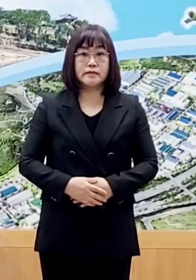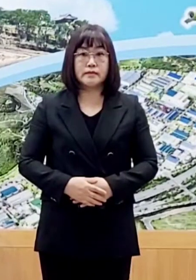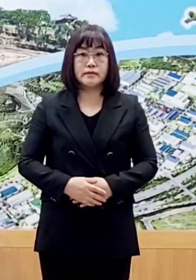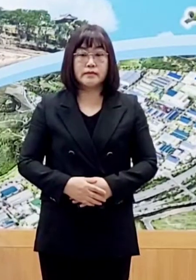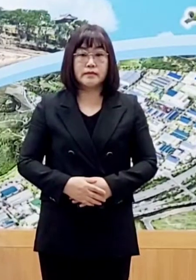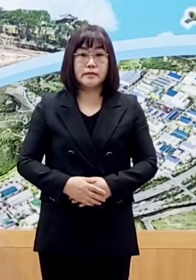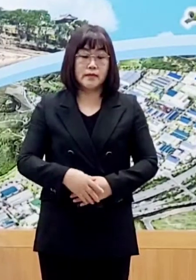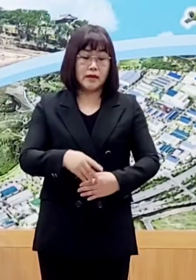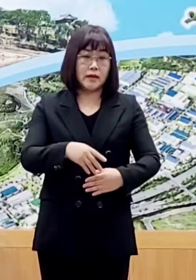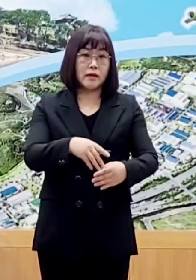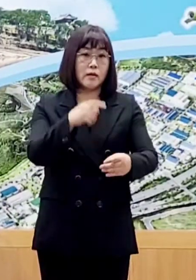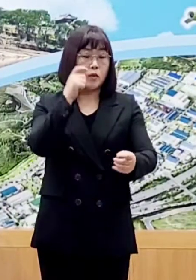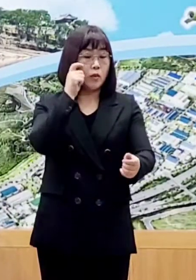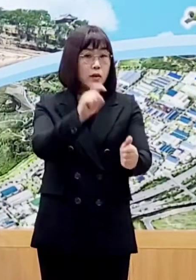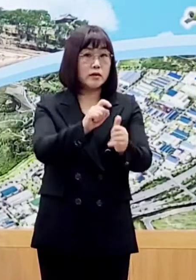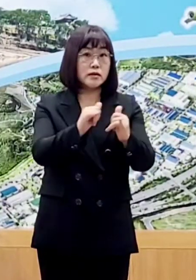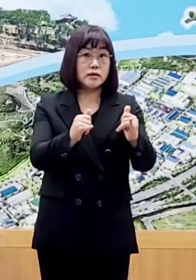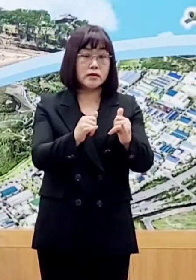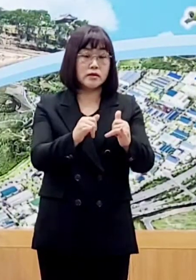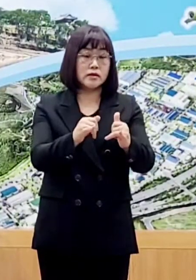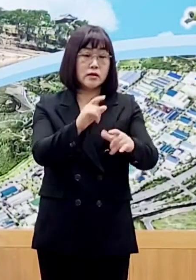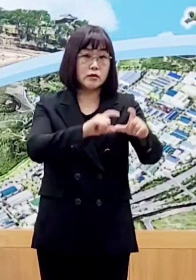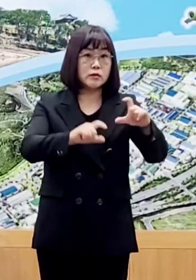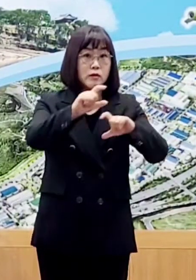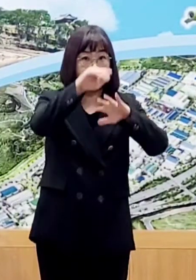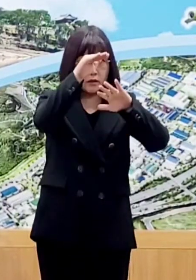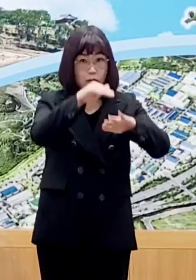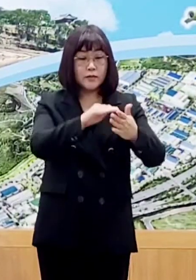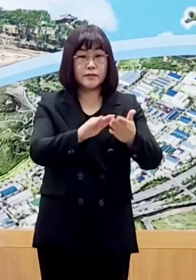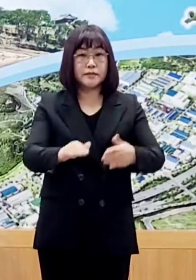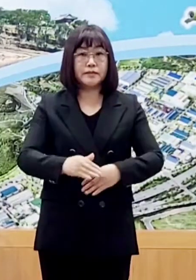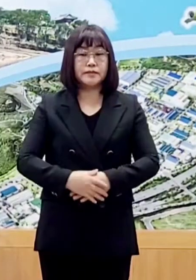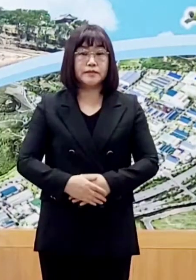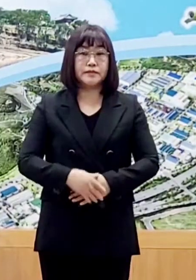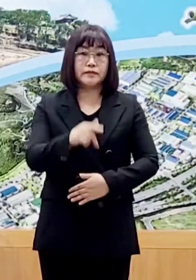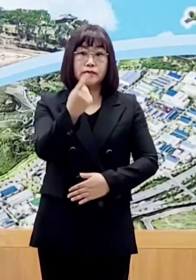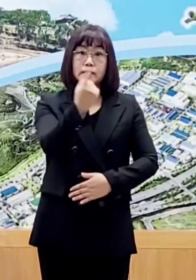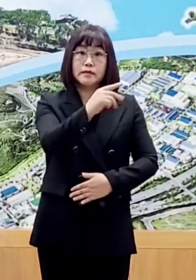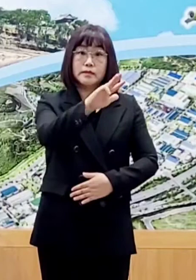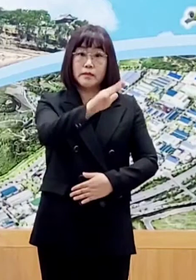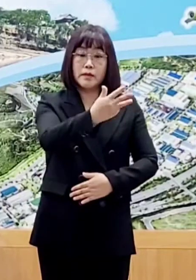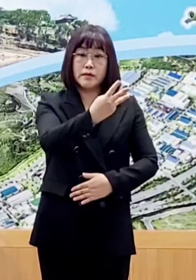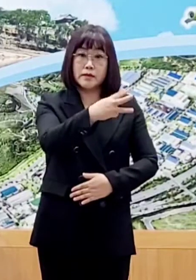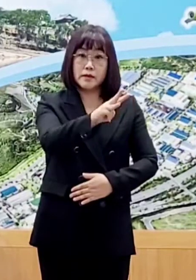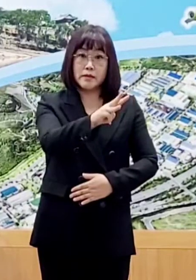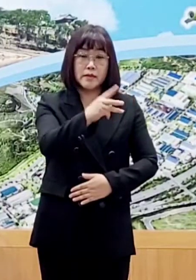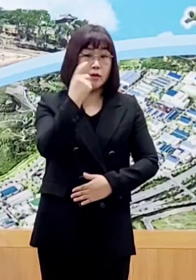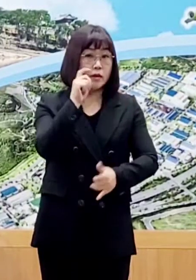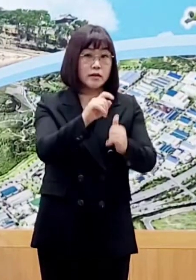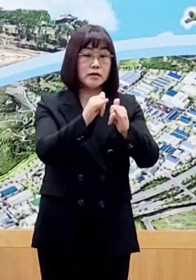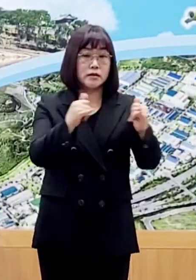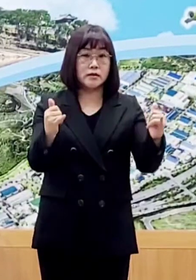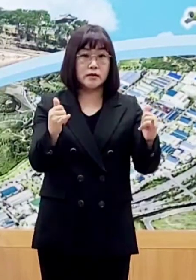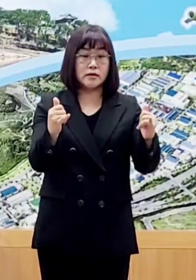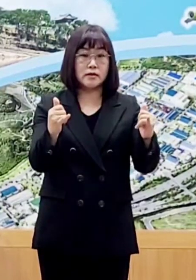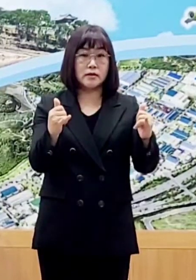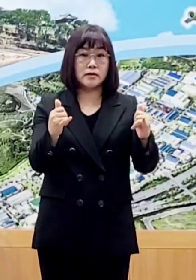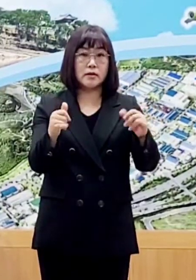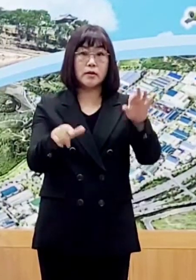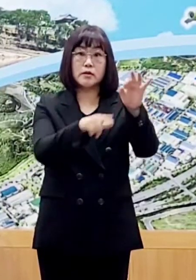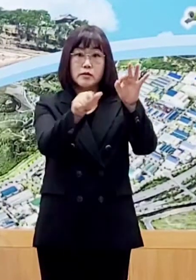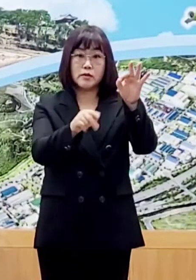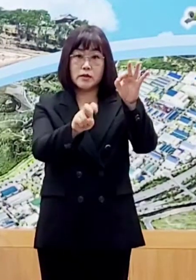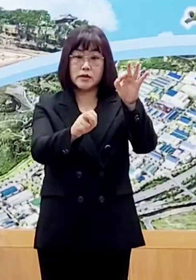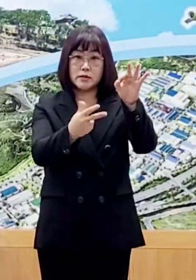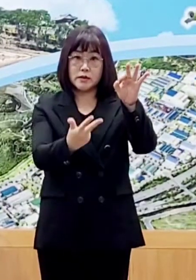이어서 기확진자 관련 추가 진행 사항입니다. 진주 1803번 확진자는 10월